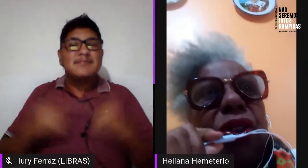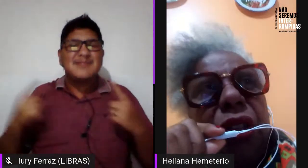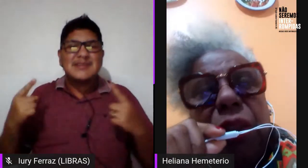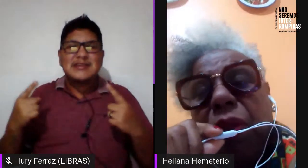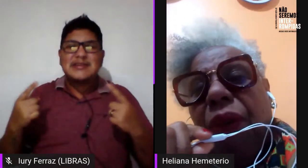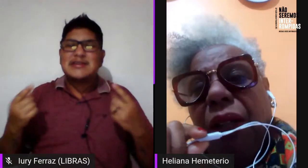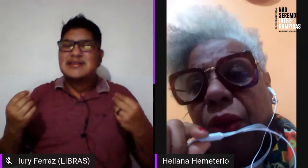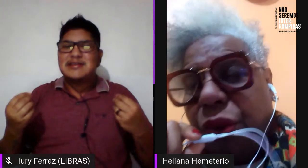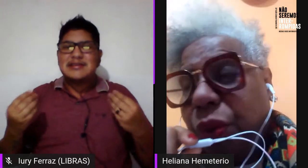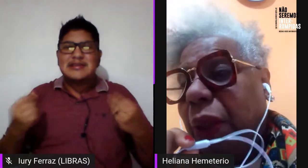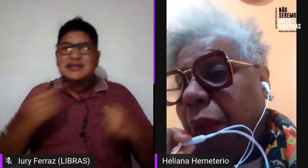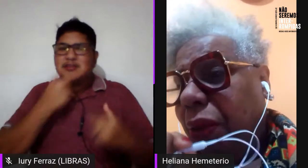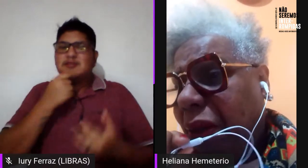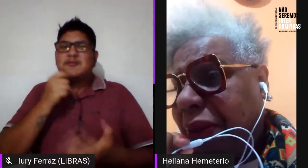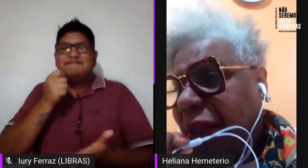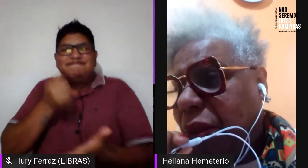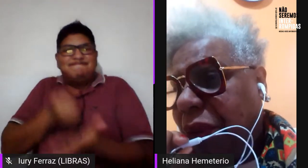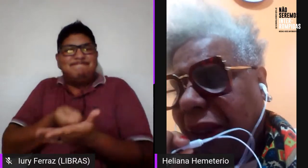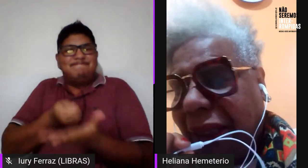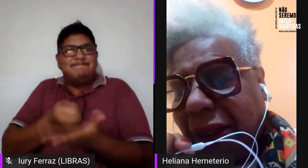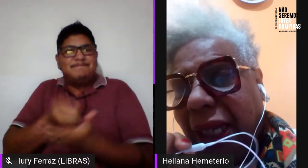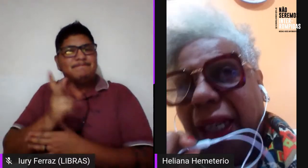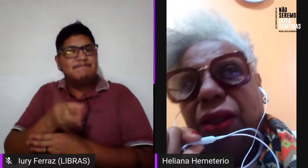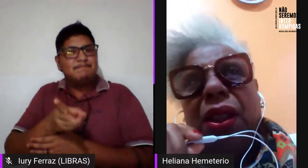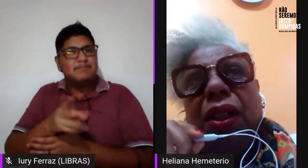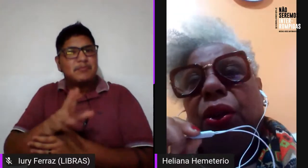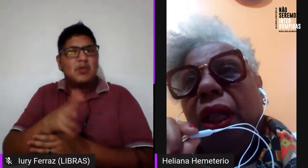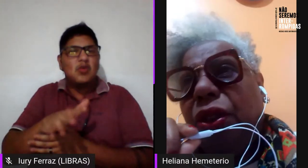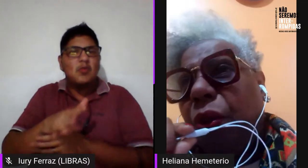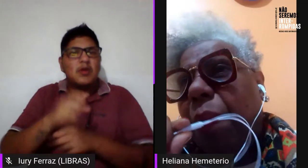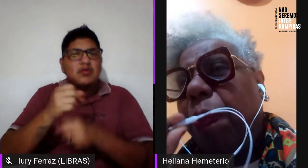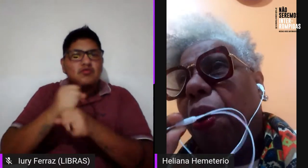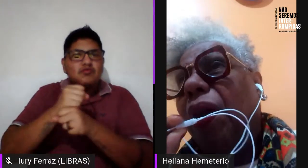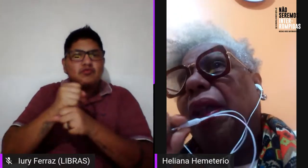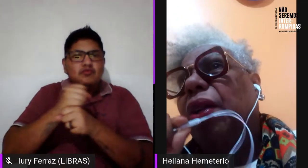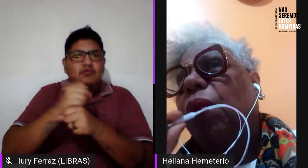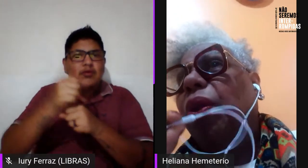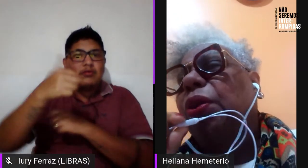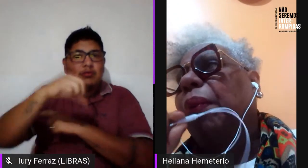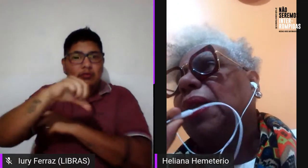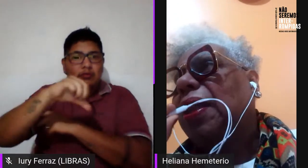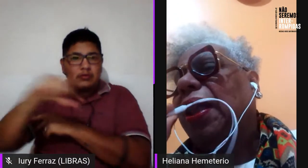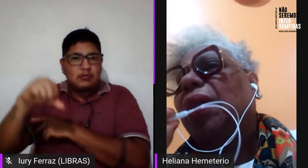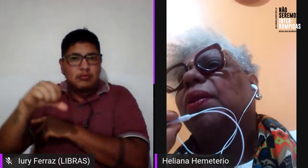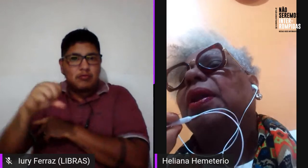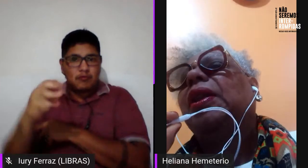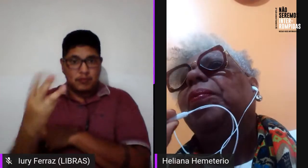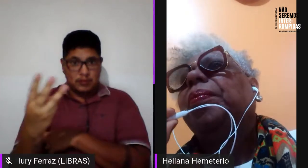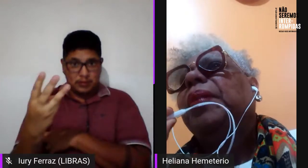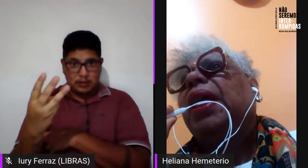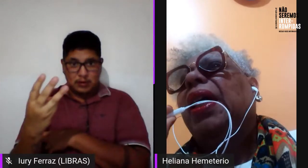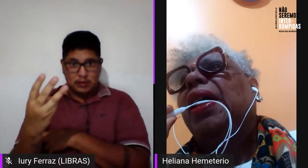do machismo, que vai continuar em 1993, durante o EBO, que era o encontro brasileiro,